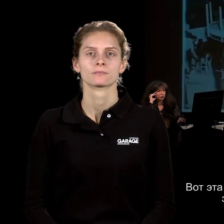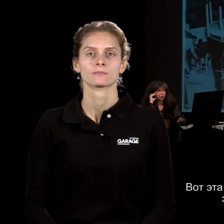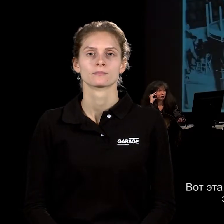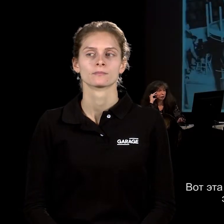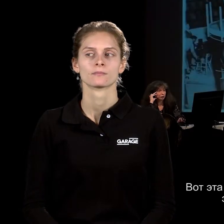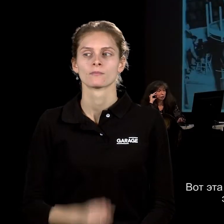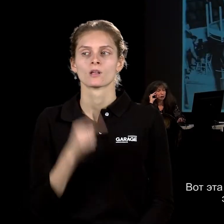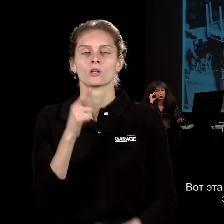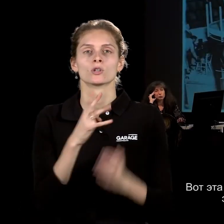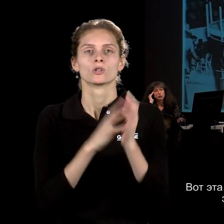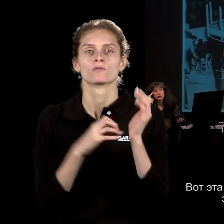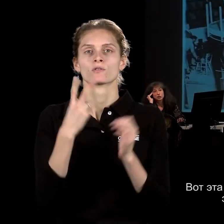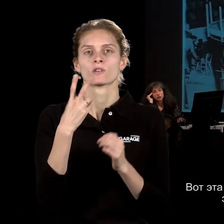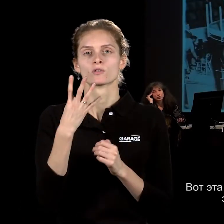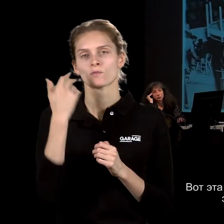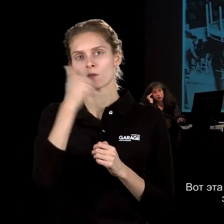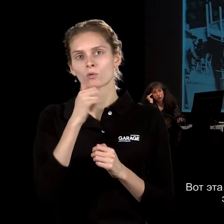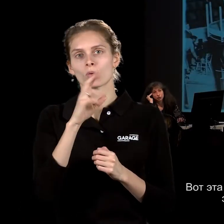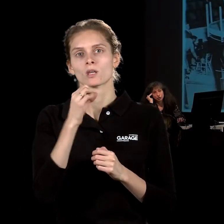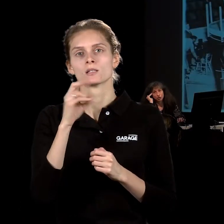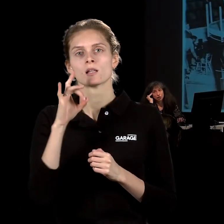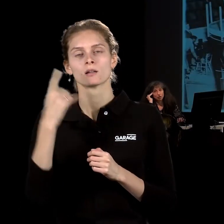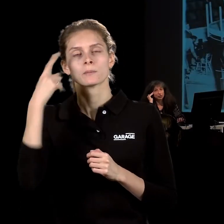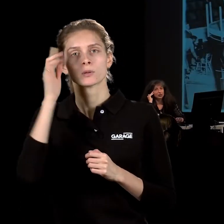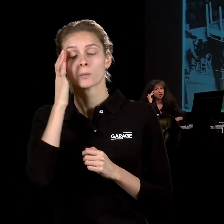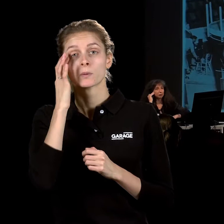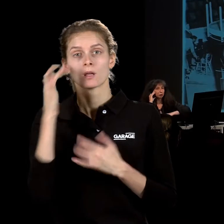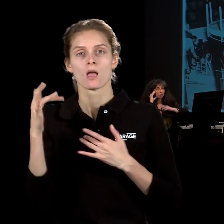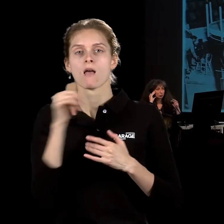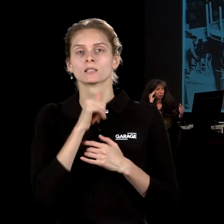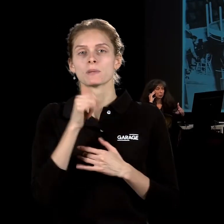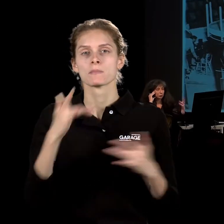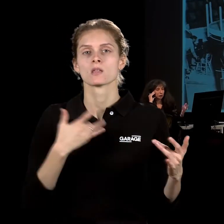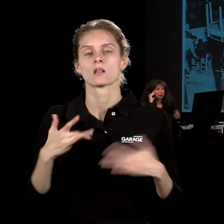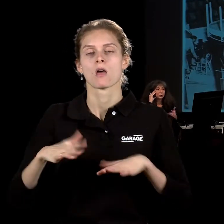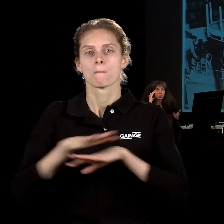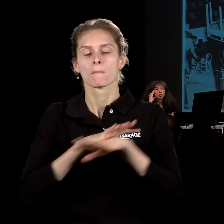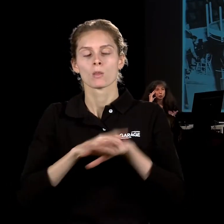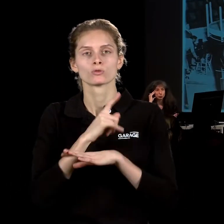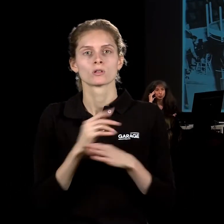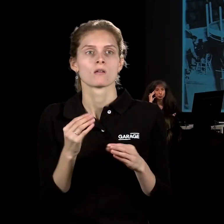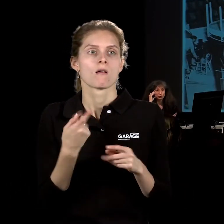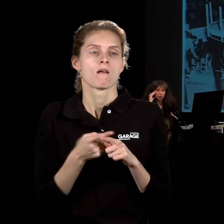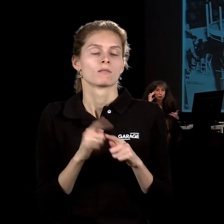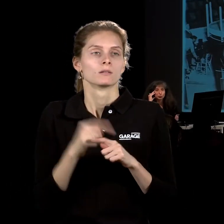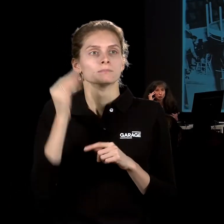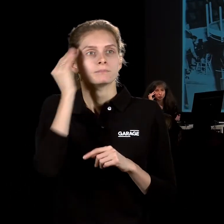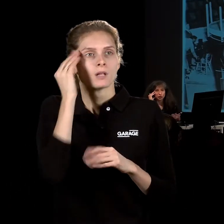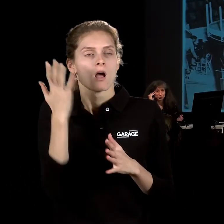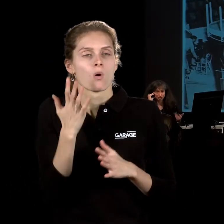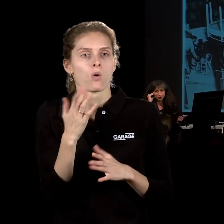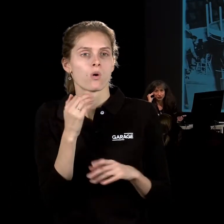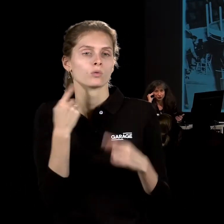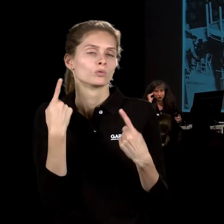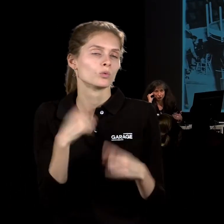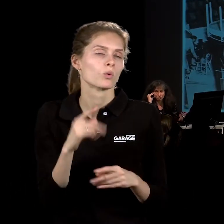придумывает в 1924 году, это экспериментальная театральная площадка, которая предполагает абсолютно по-другому, вообще другую структуру